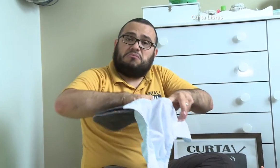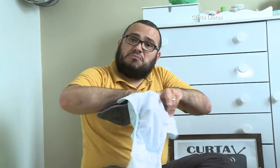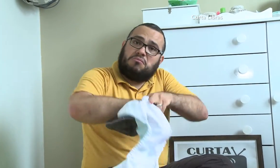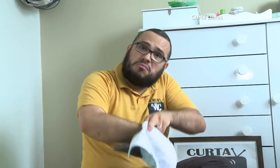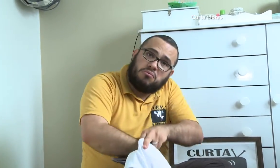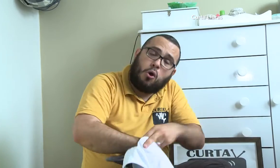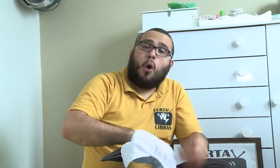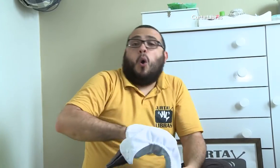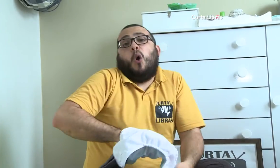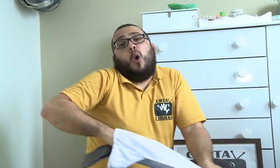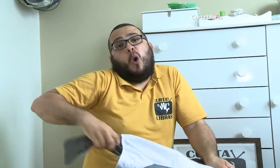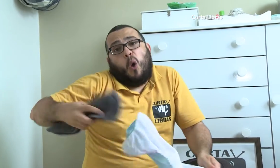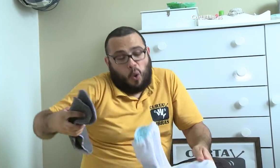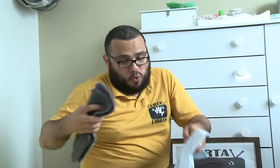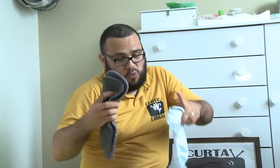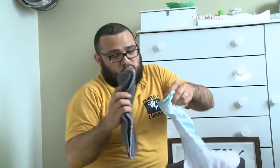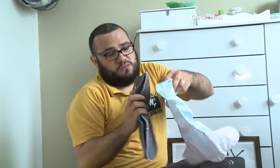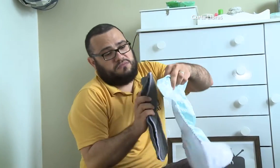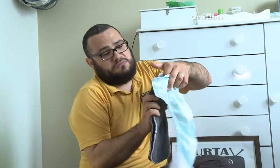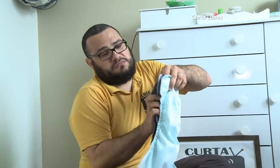ou em cima. Desse jeito.